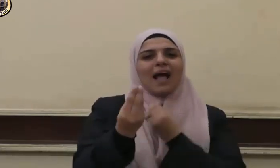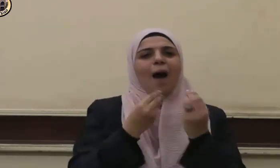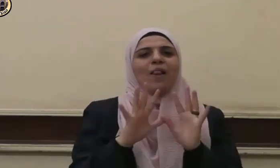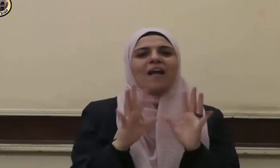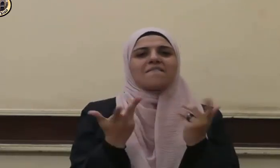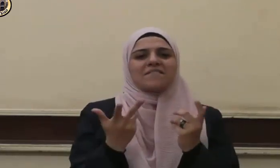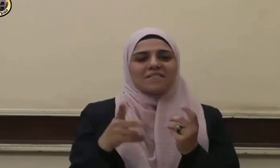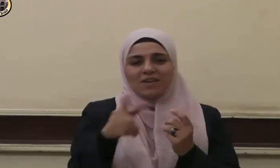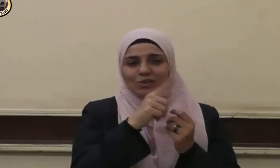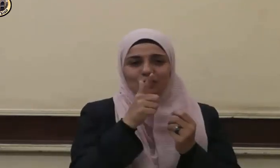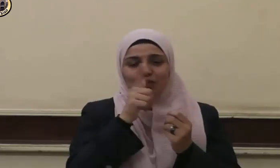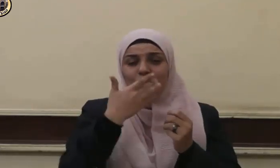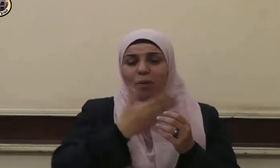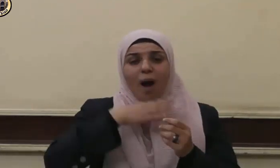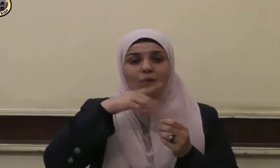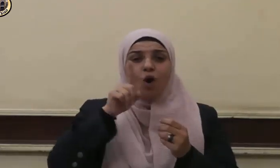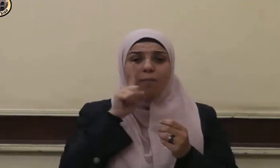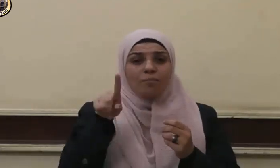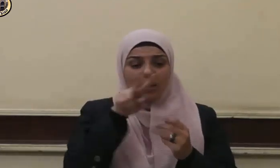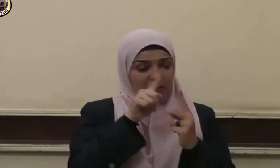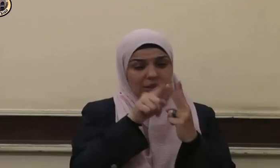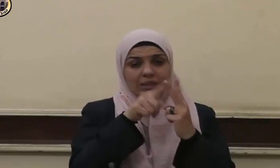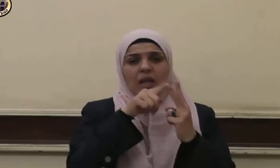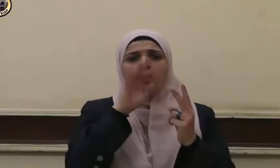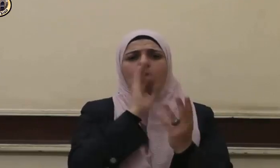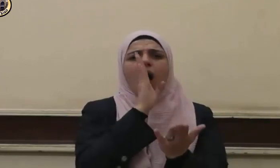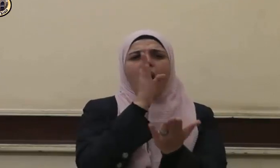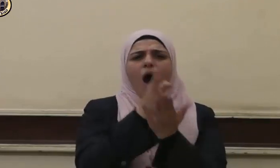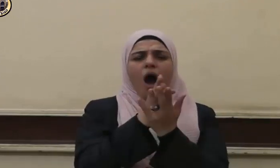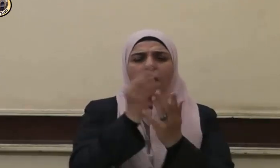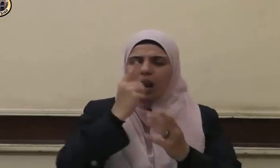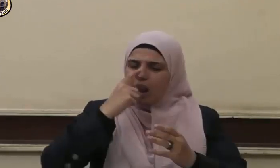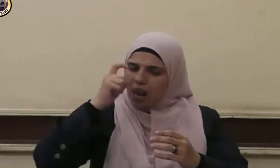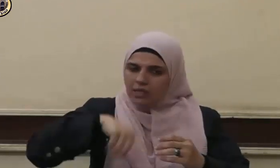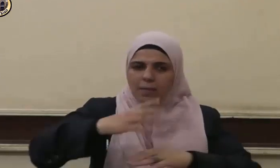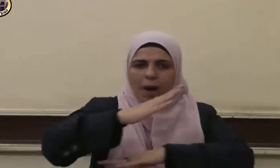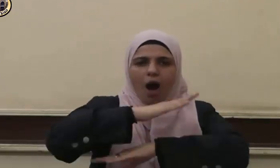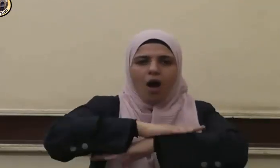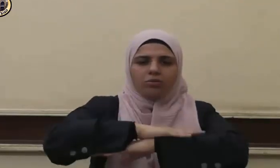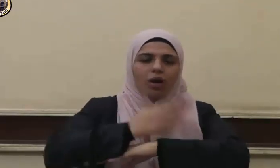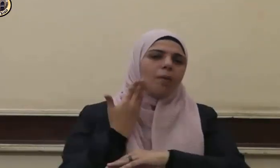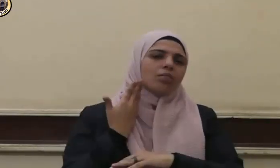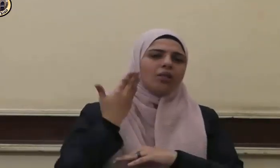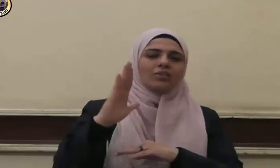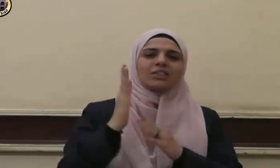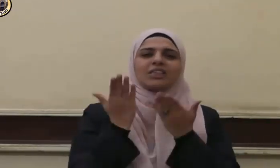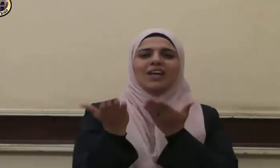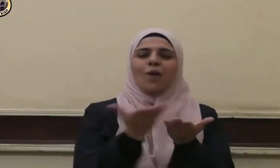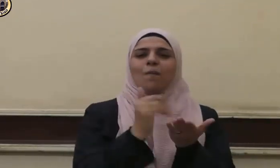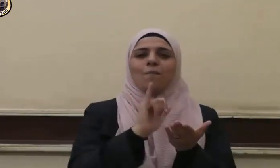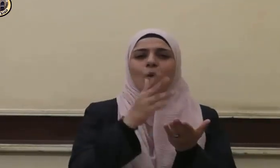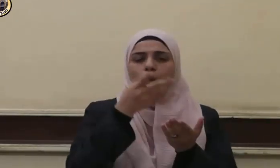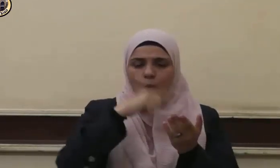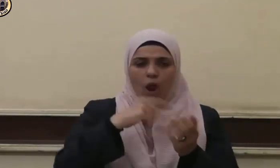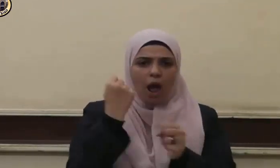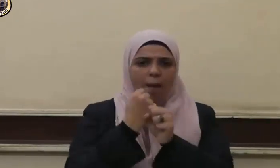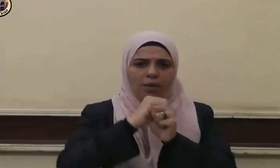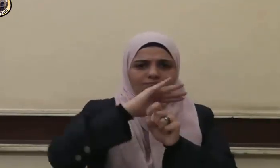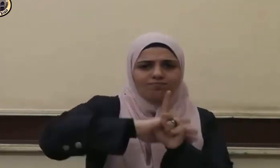فالوالدان هما أحق الناس بالاحترام والتقدير والعناية